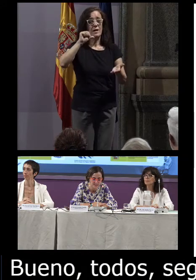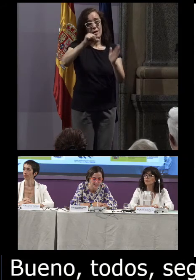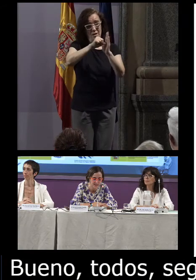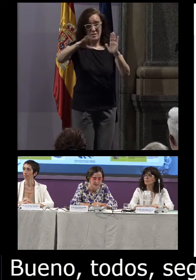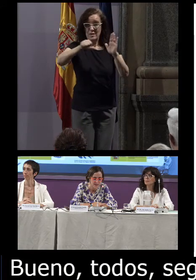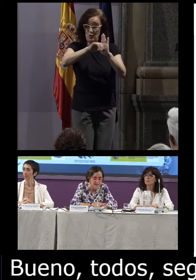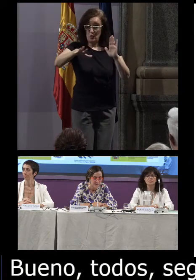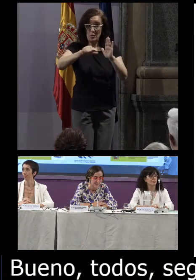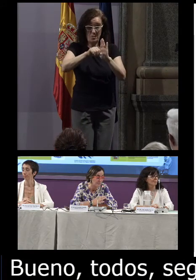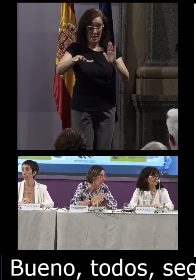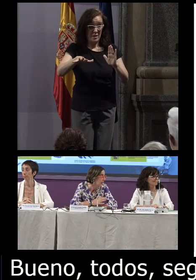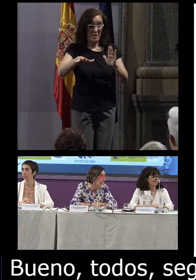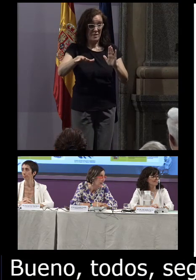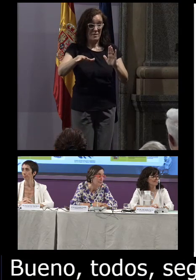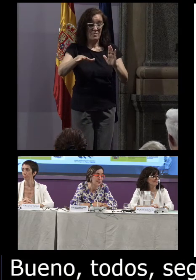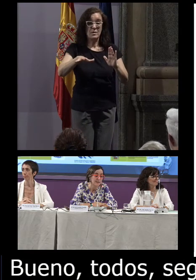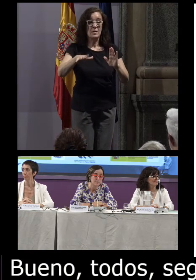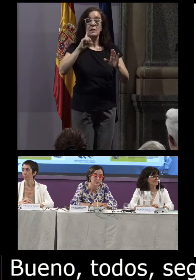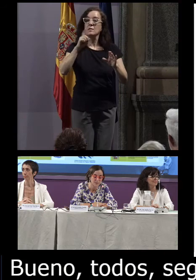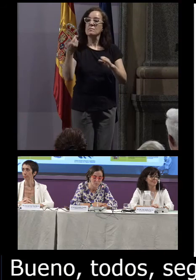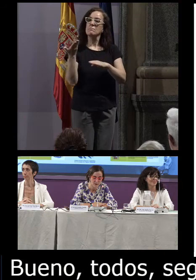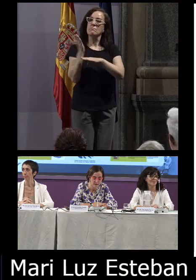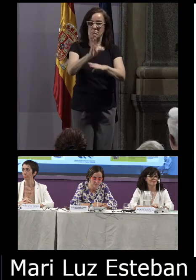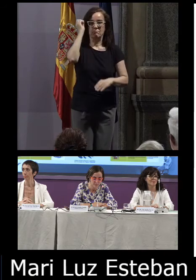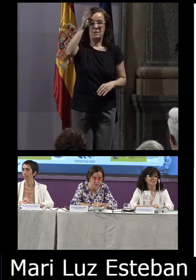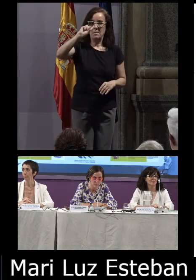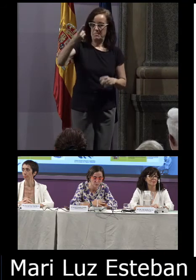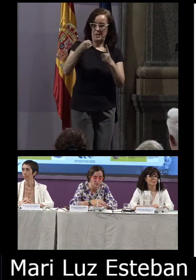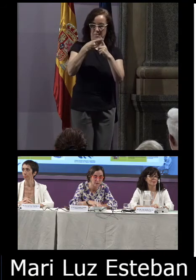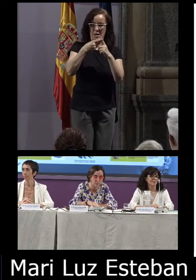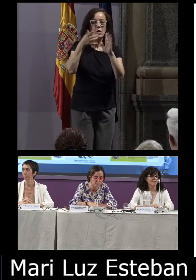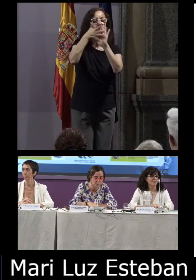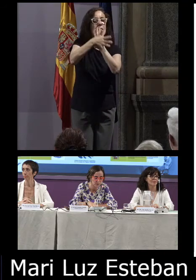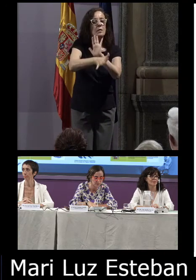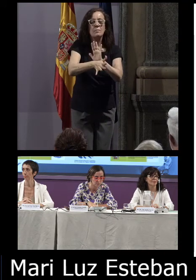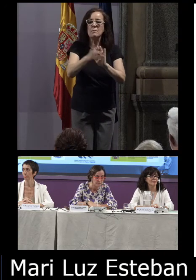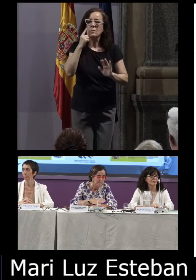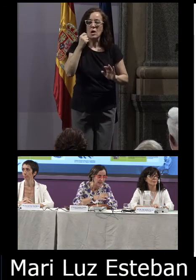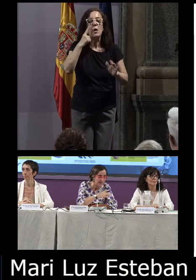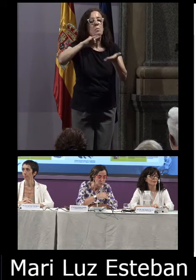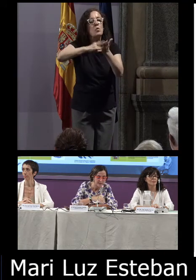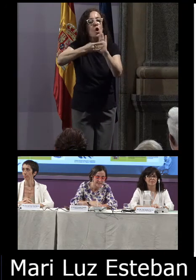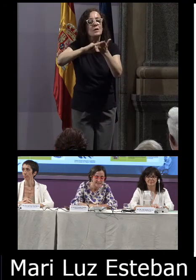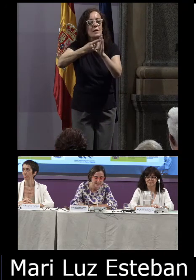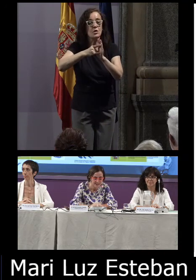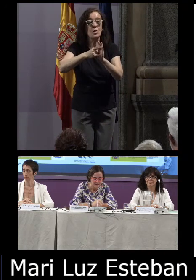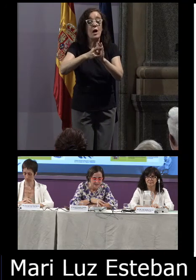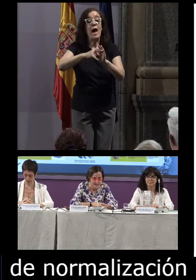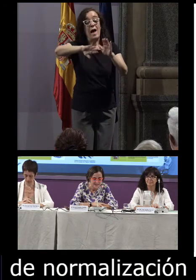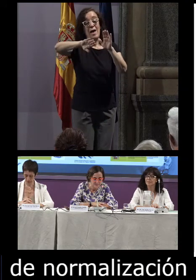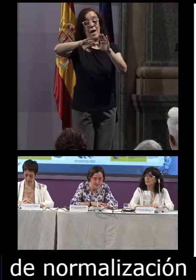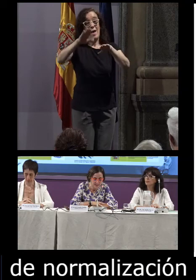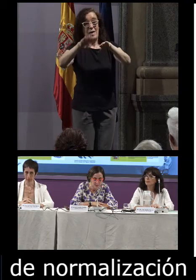Lingüística, que va a intervenir, en primer lugar, exponiendo un poco el propio proyecto. A su derecha